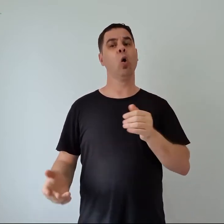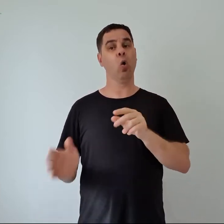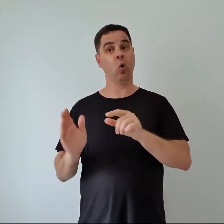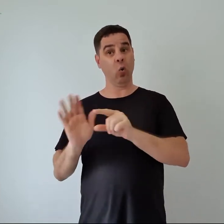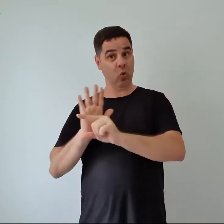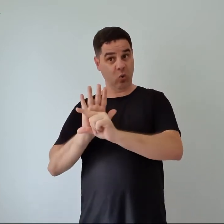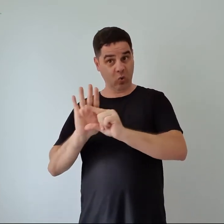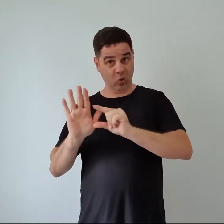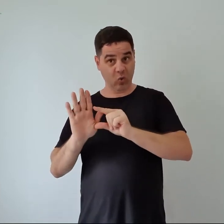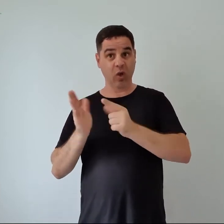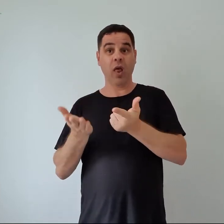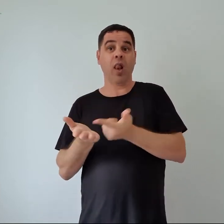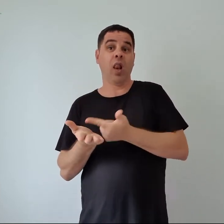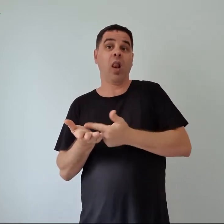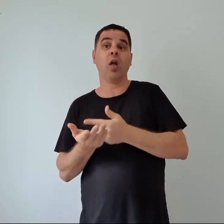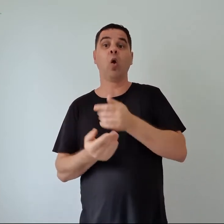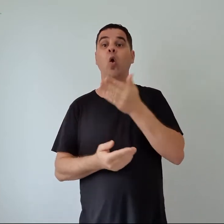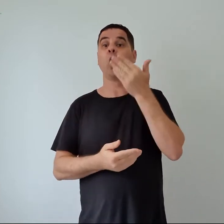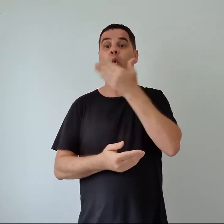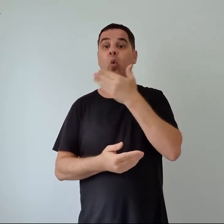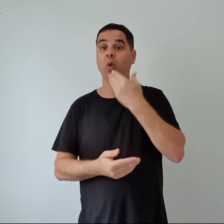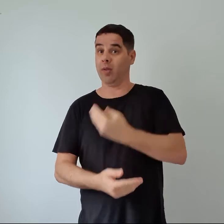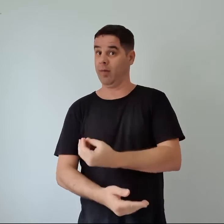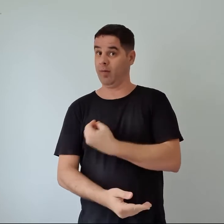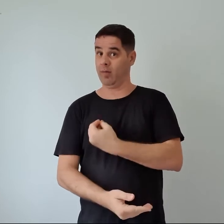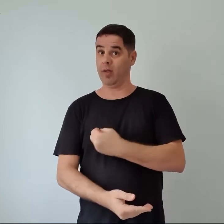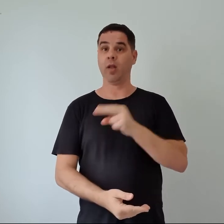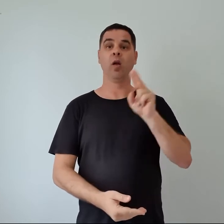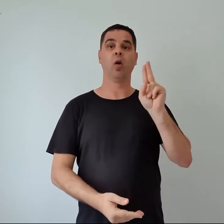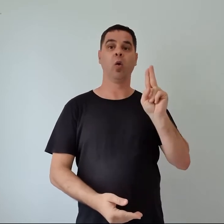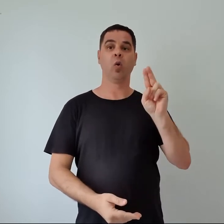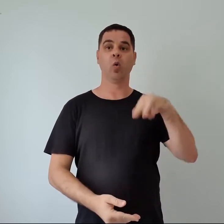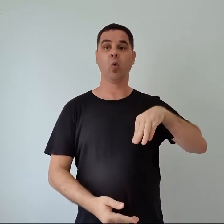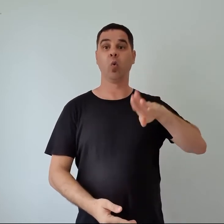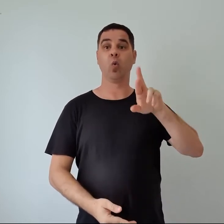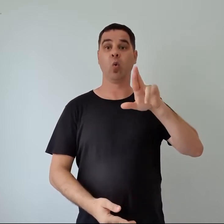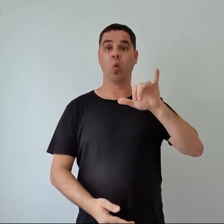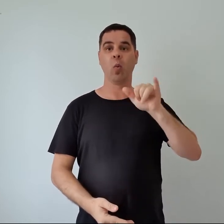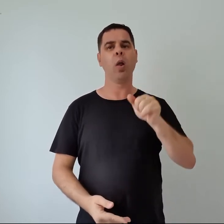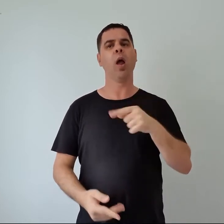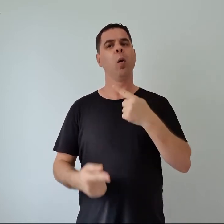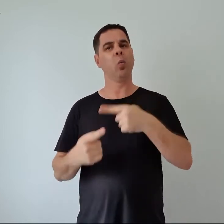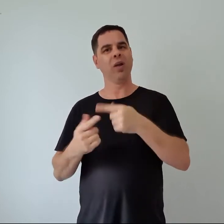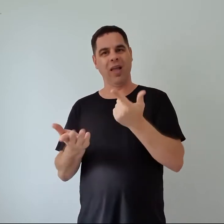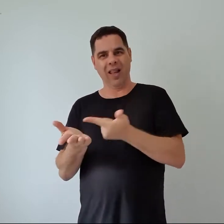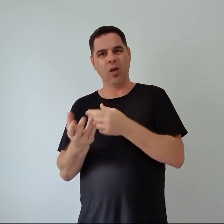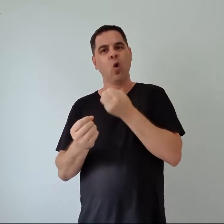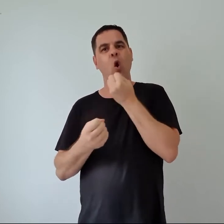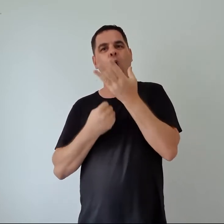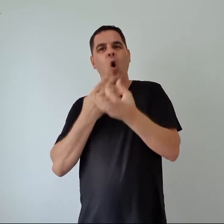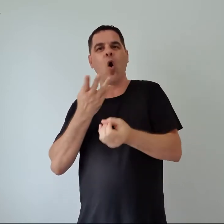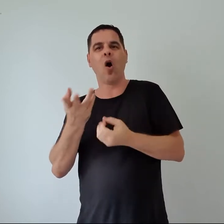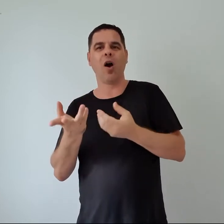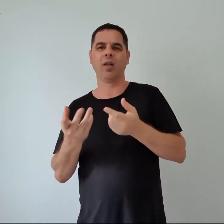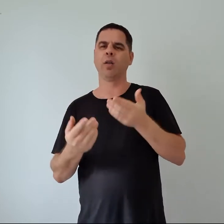Úmbria, onde ela relata exatamente isso. A Doce Vida nessa região da Itália, mais